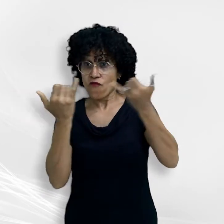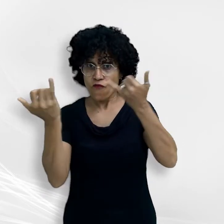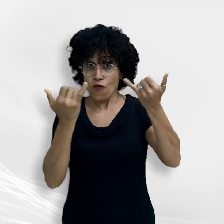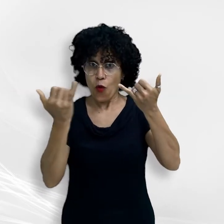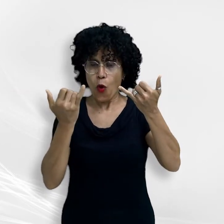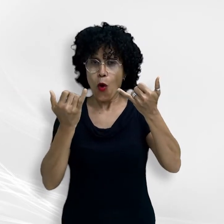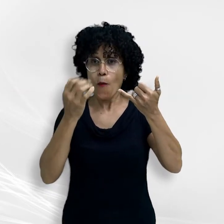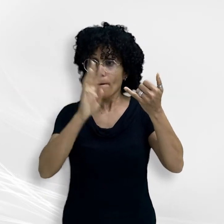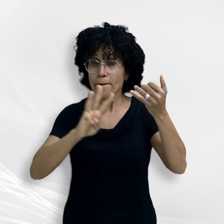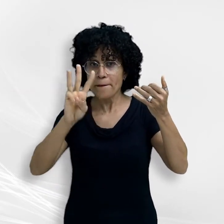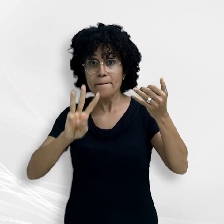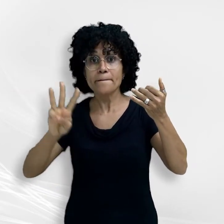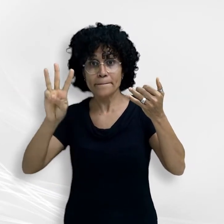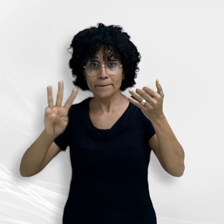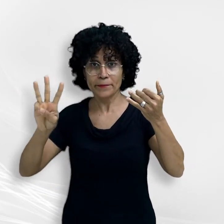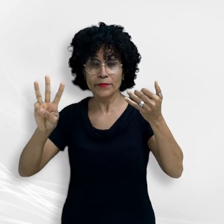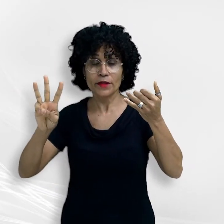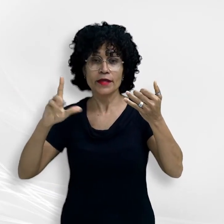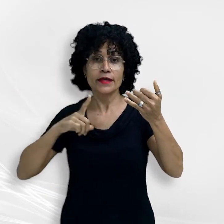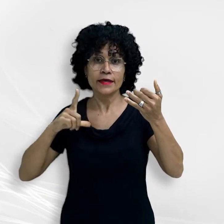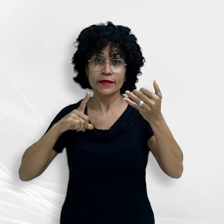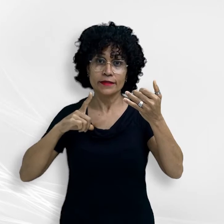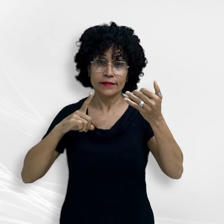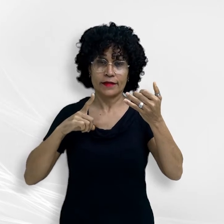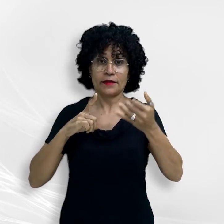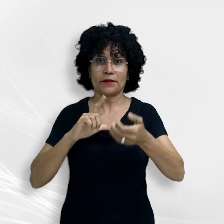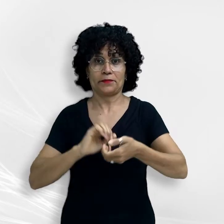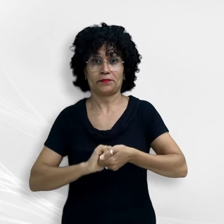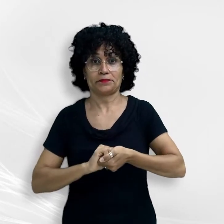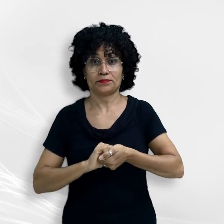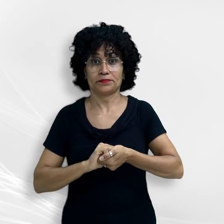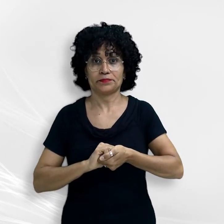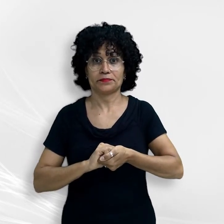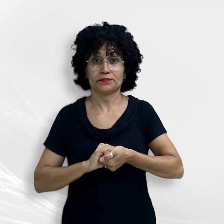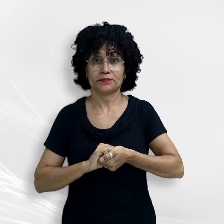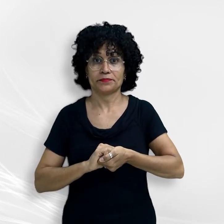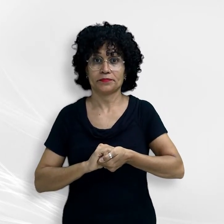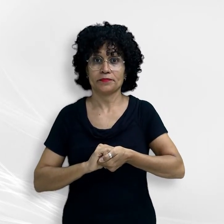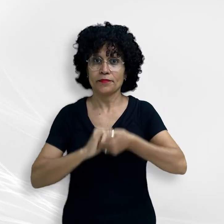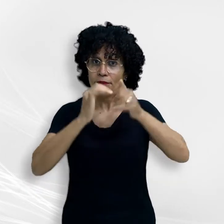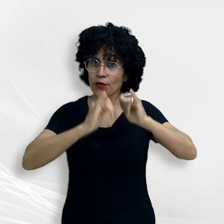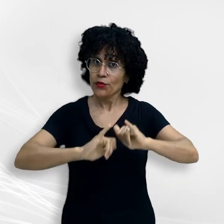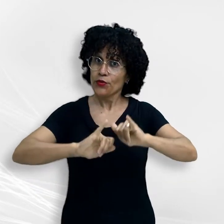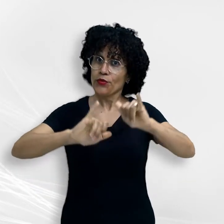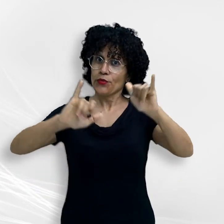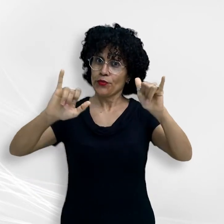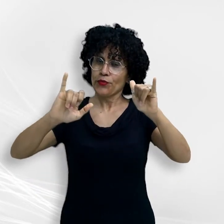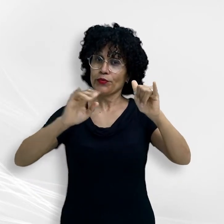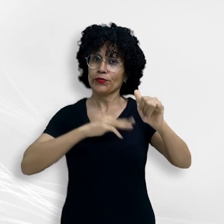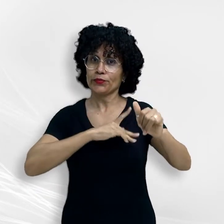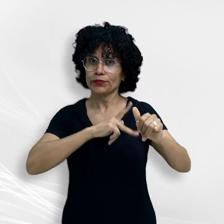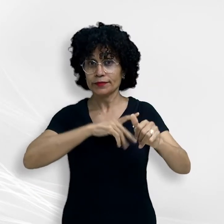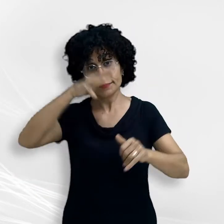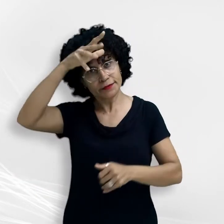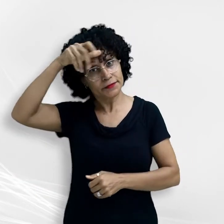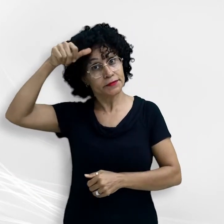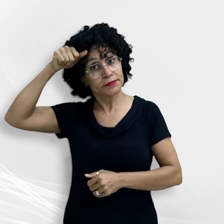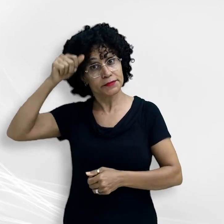amazôniaemfoco.org.br Esse foi um conteúdo no Ministério